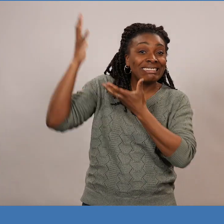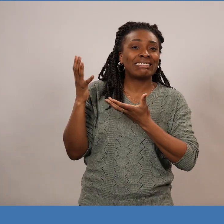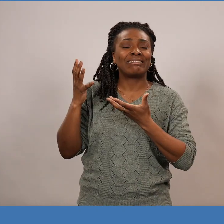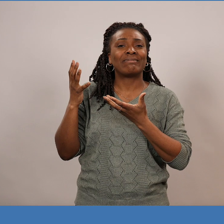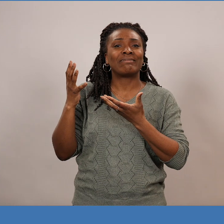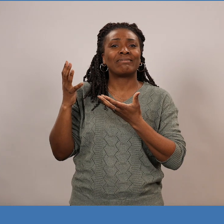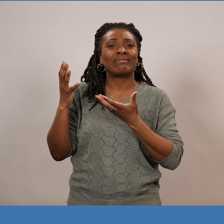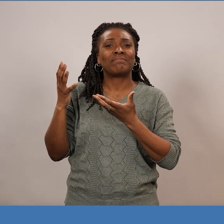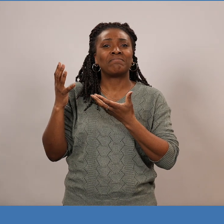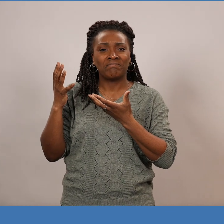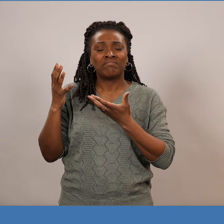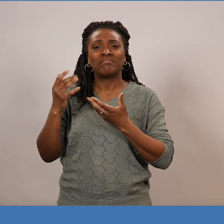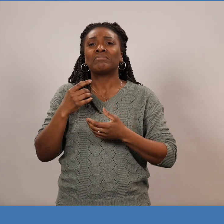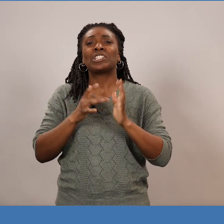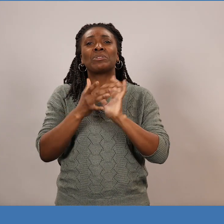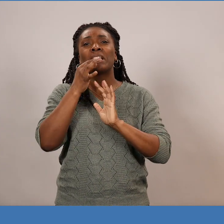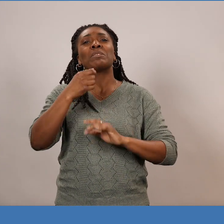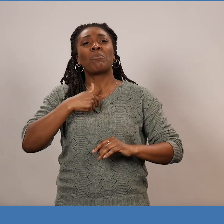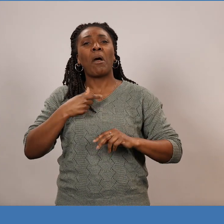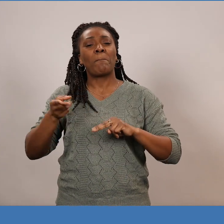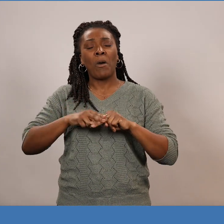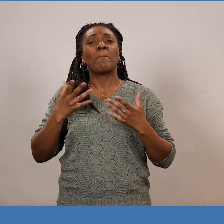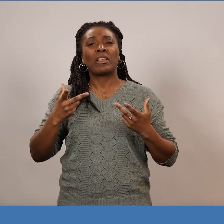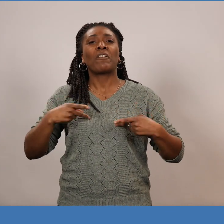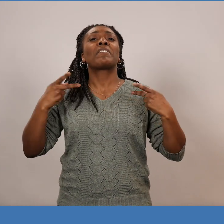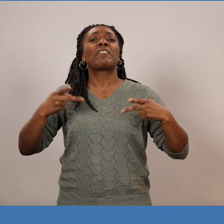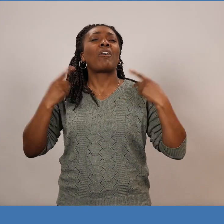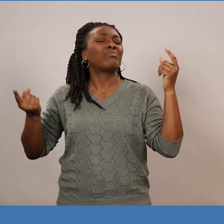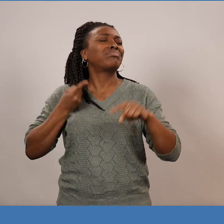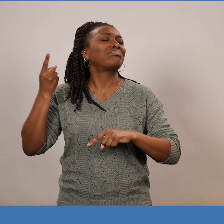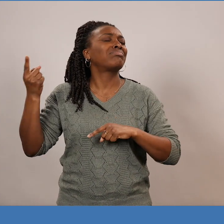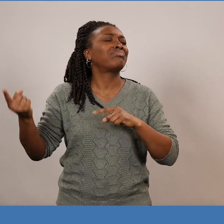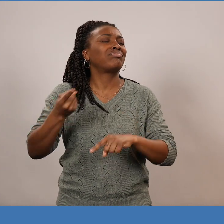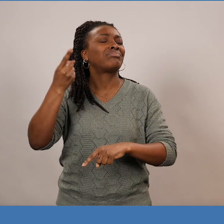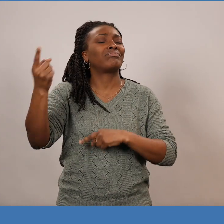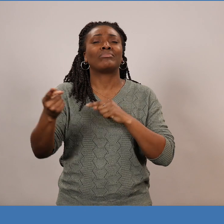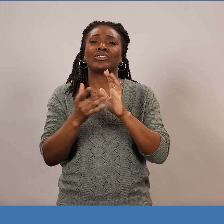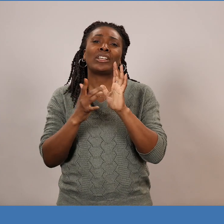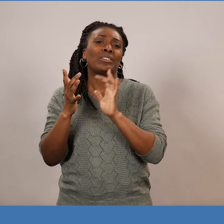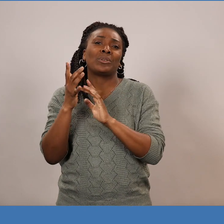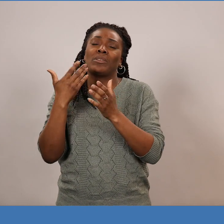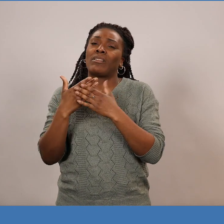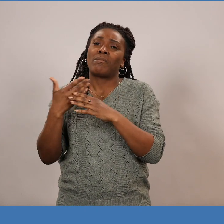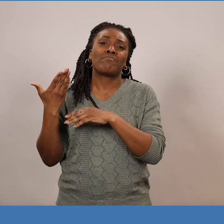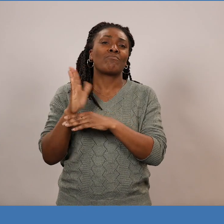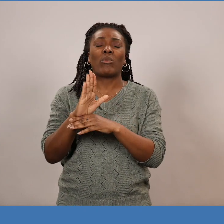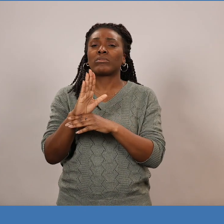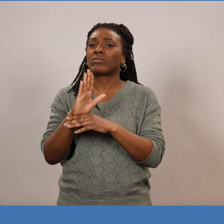clés du séjour des morts. Il a dit, j'étais mort, je suis vivant au siècle des siècles. Il a marqué sa génération.